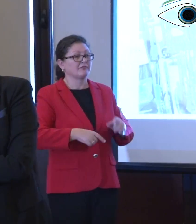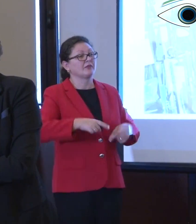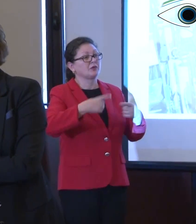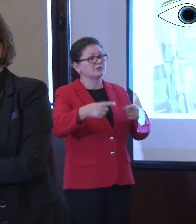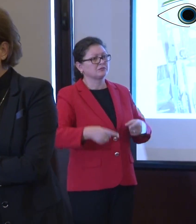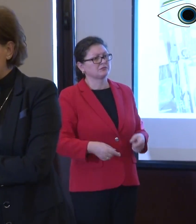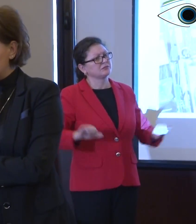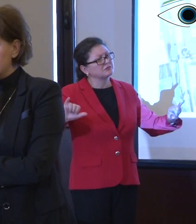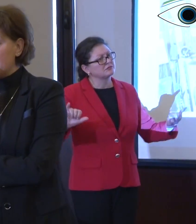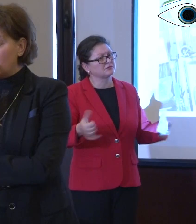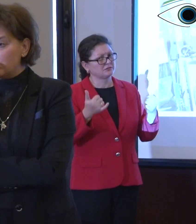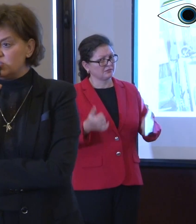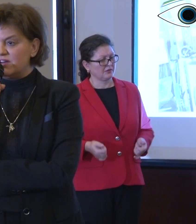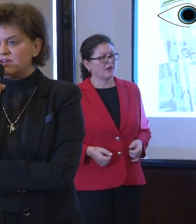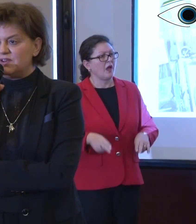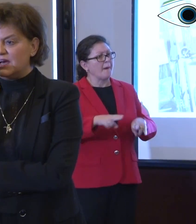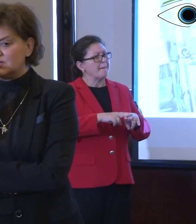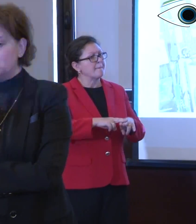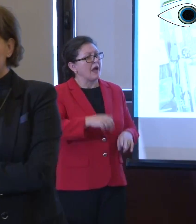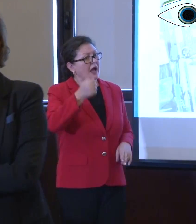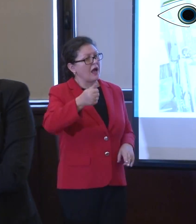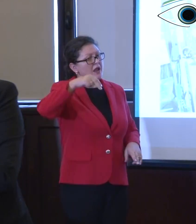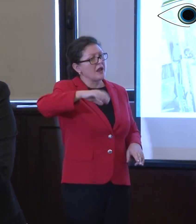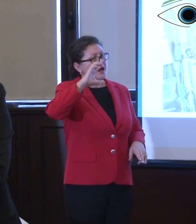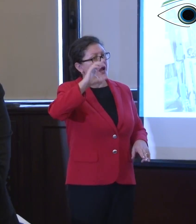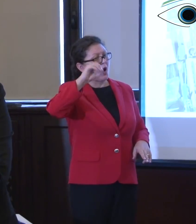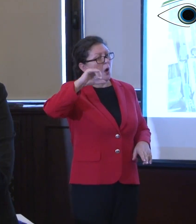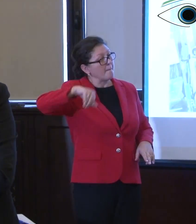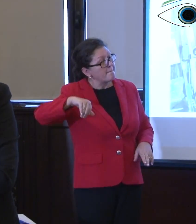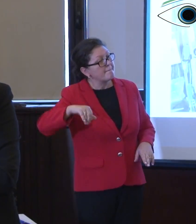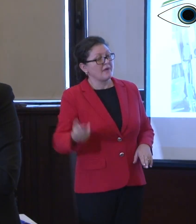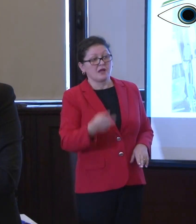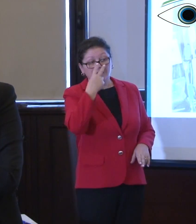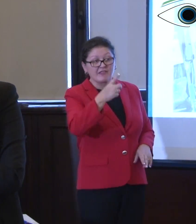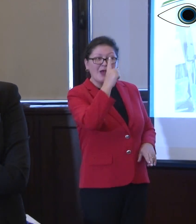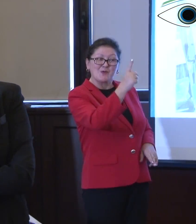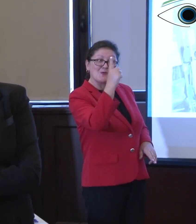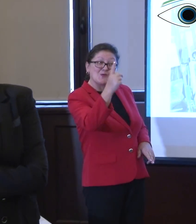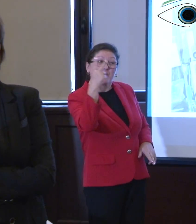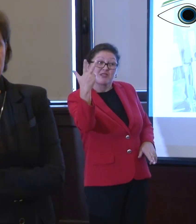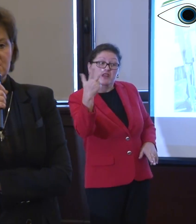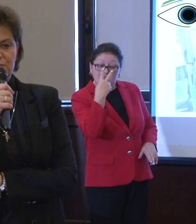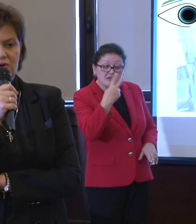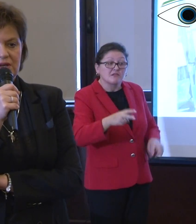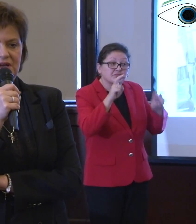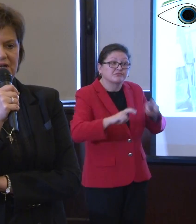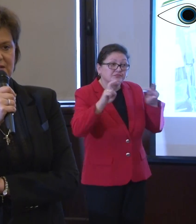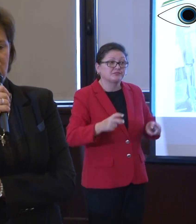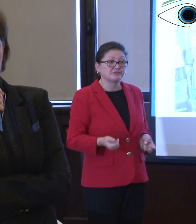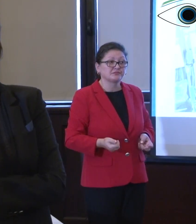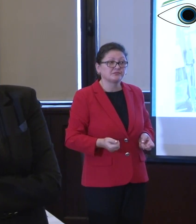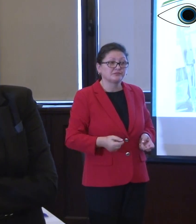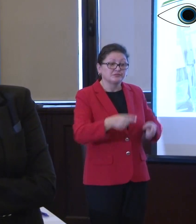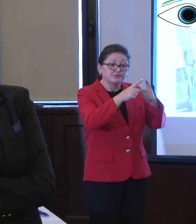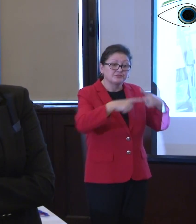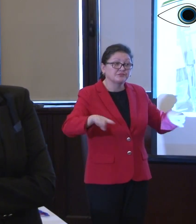a reacțiat Ancomun și a verificat cum se aplică sistemul 1.3. Deci toată lumea a fost disponibilă